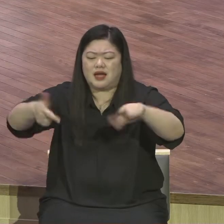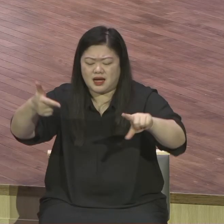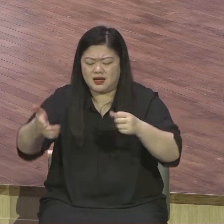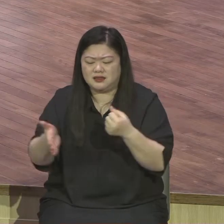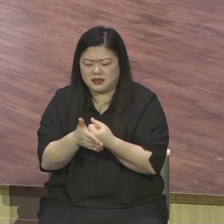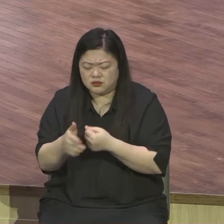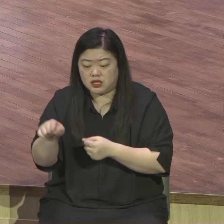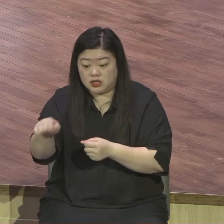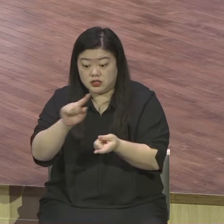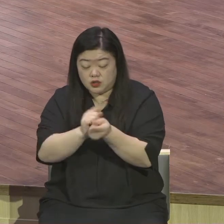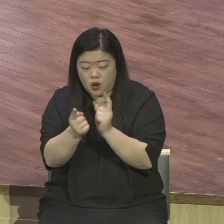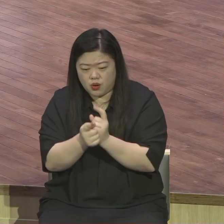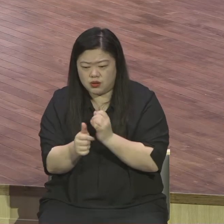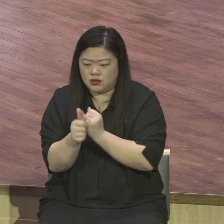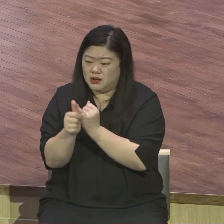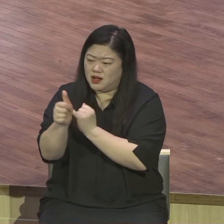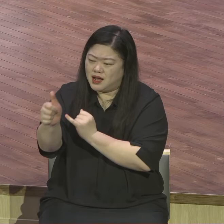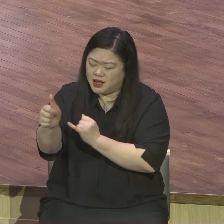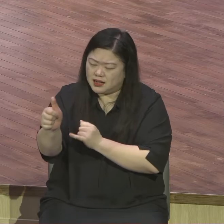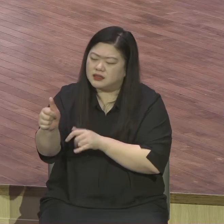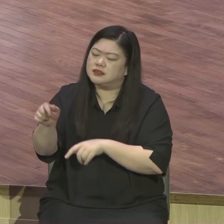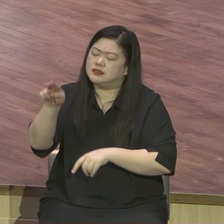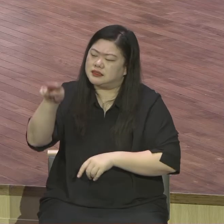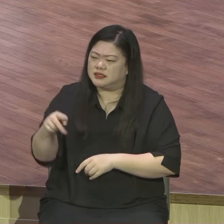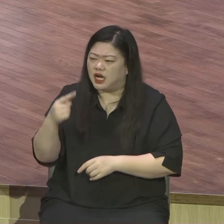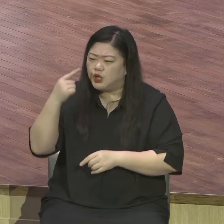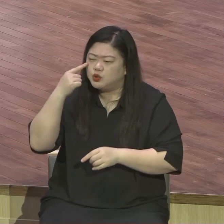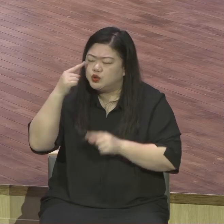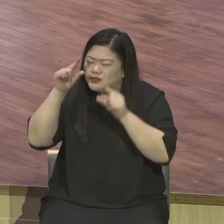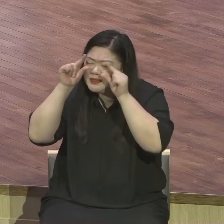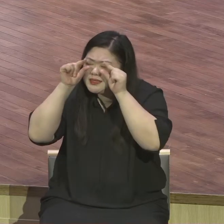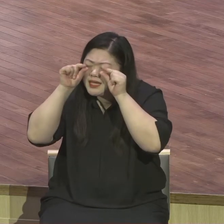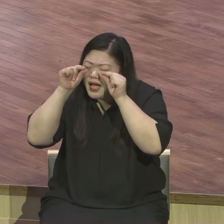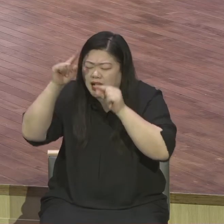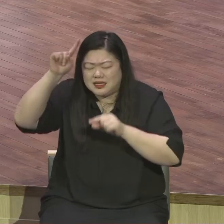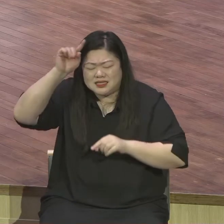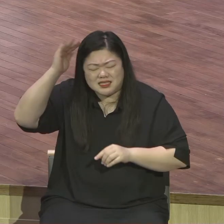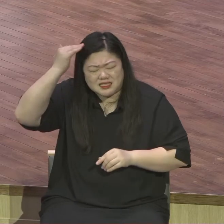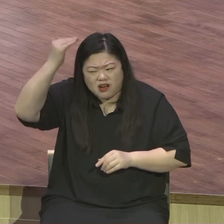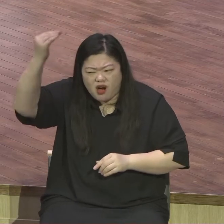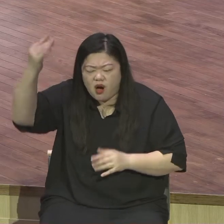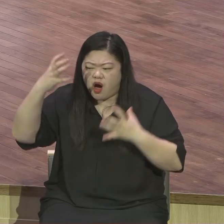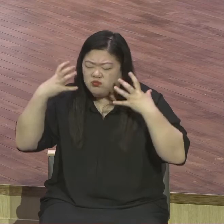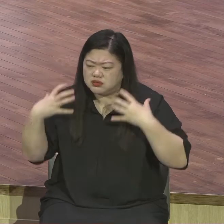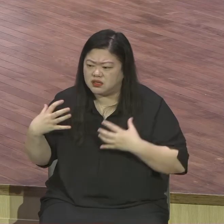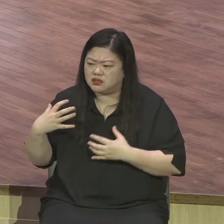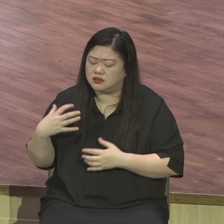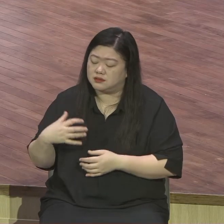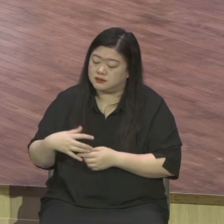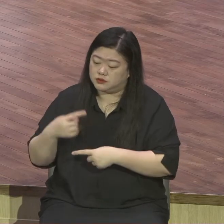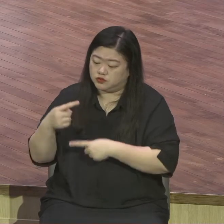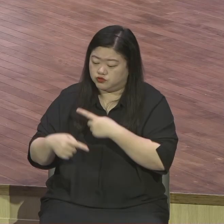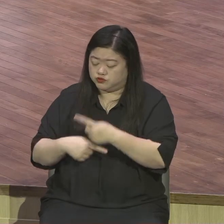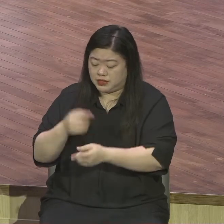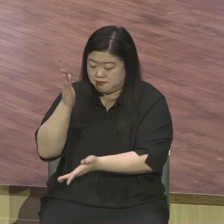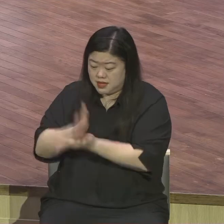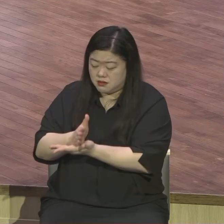코가 작니 눈이 작니 키가 크니 키가 작니 살이 짠데 빠지 그런 소리하지 말고 딱